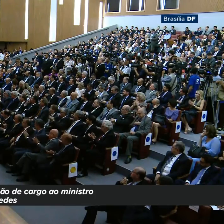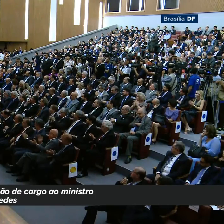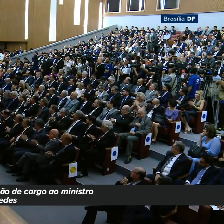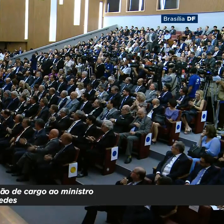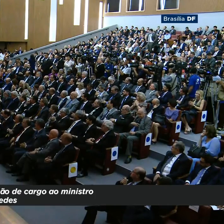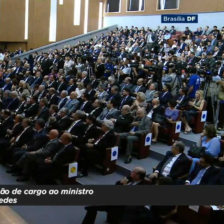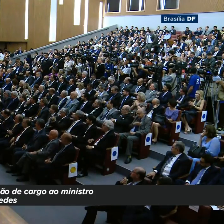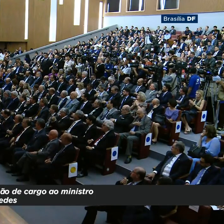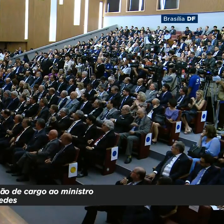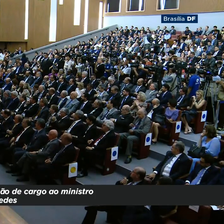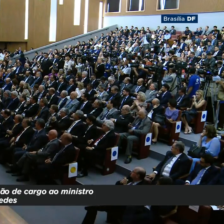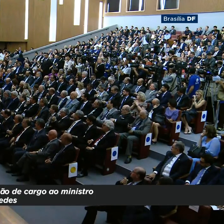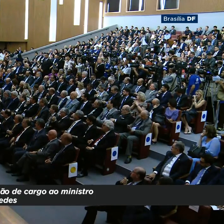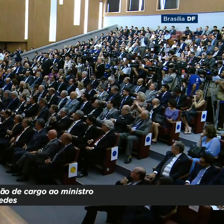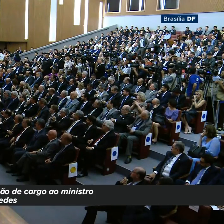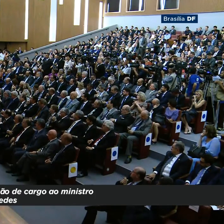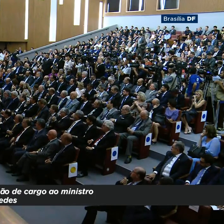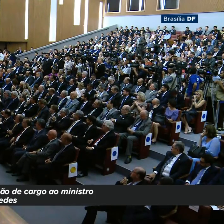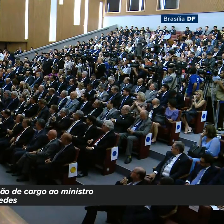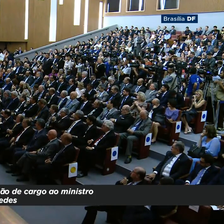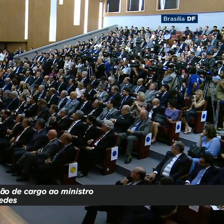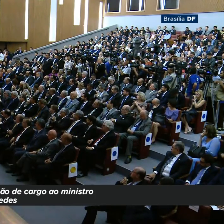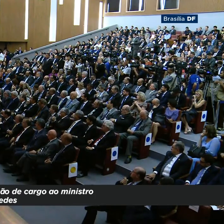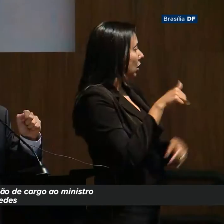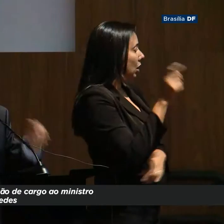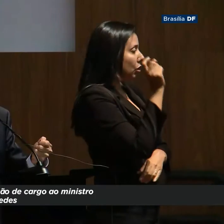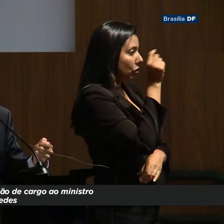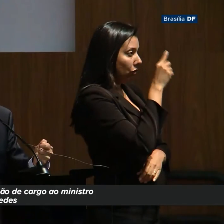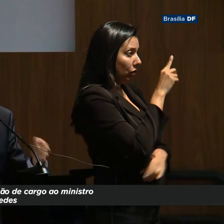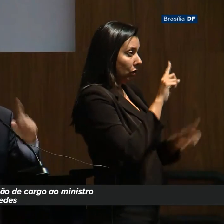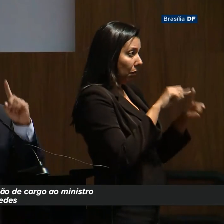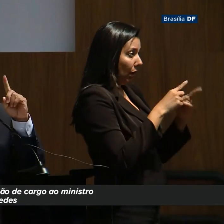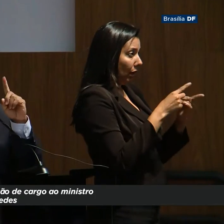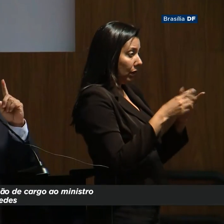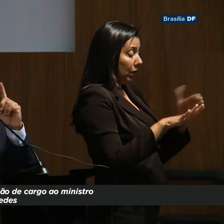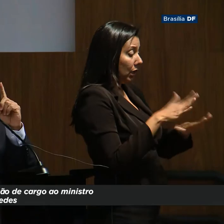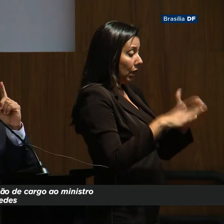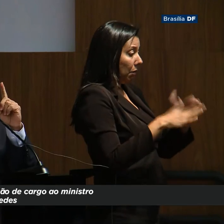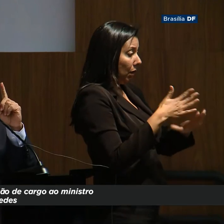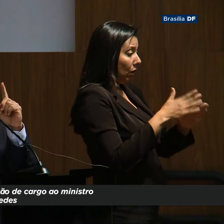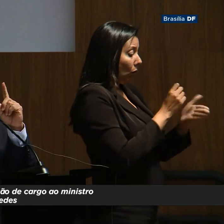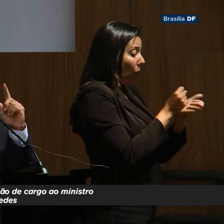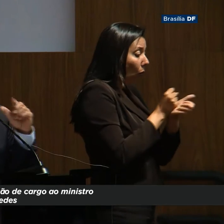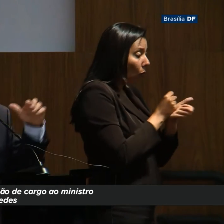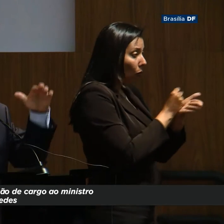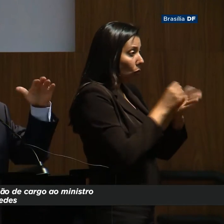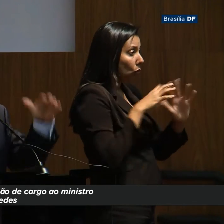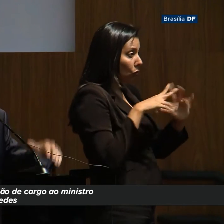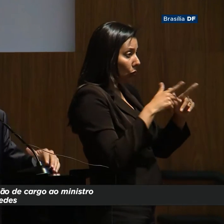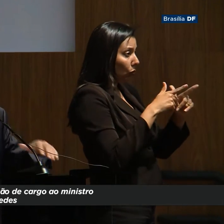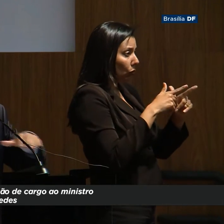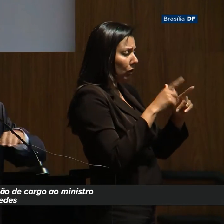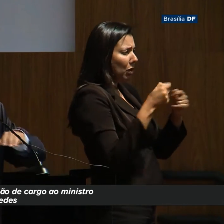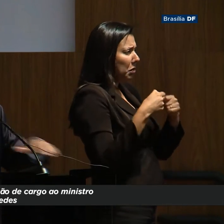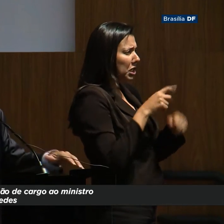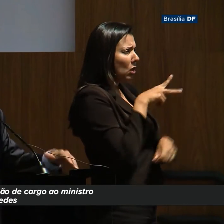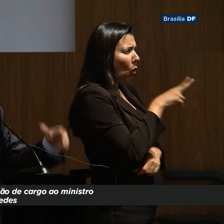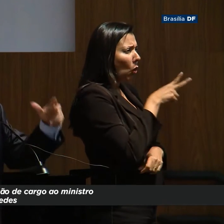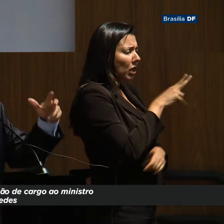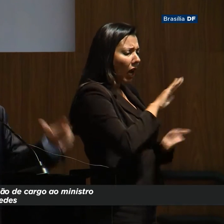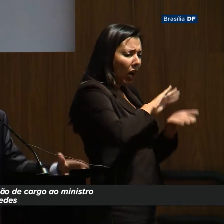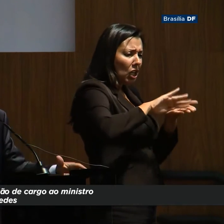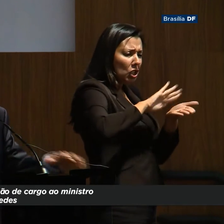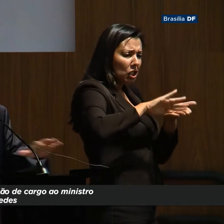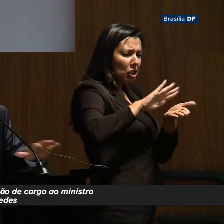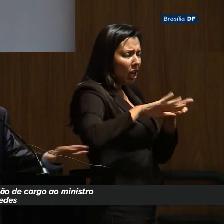Nós estamos em 36 hoje, vai ser difícil, agora depende da nossa velocidade de controle dos gastos. Não precisamos cortar, tirar,